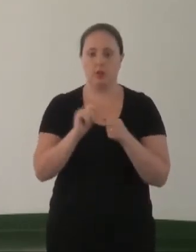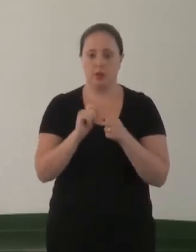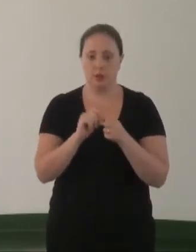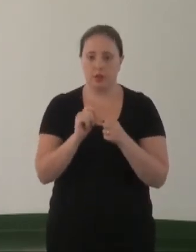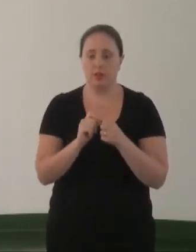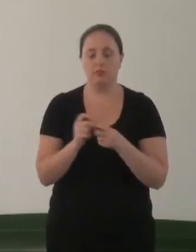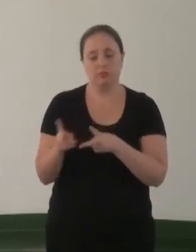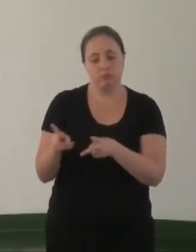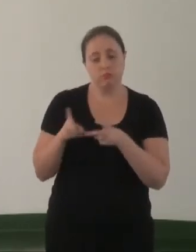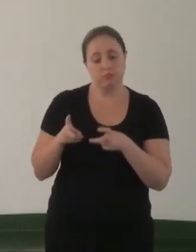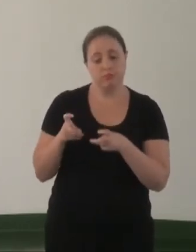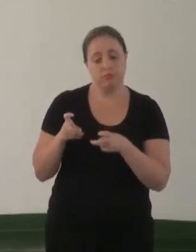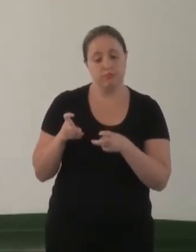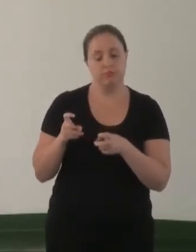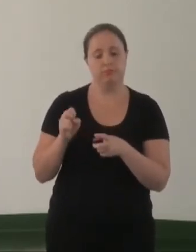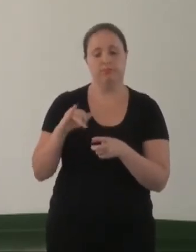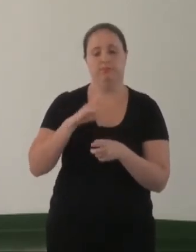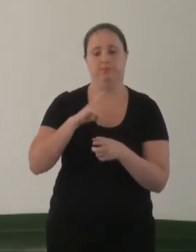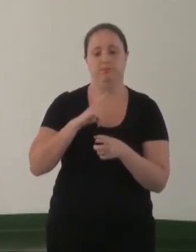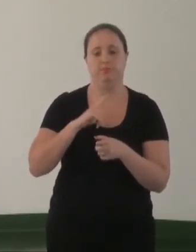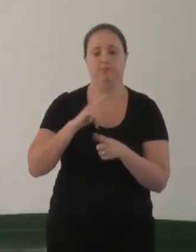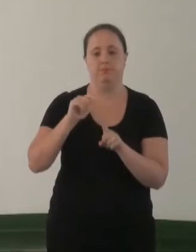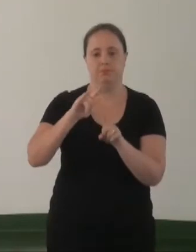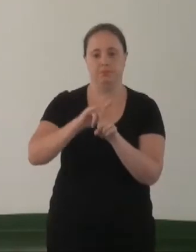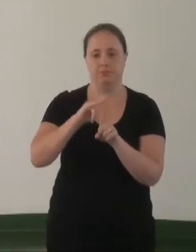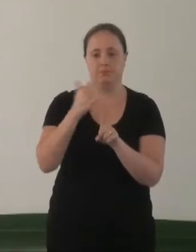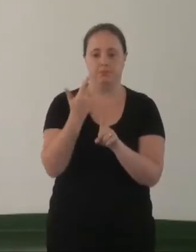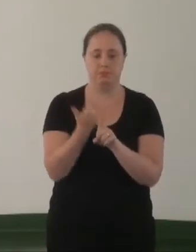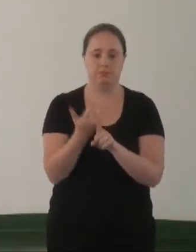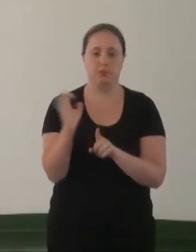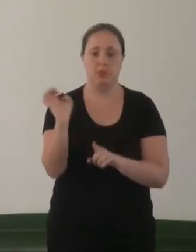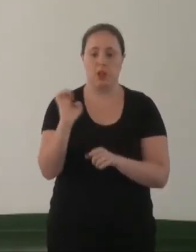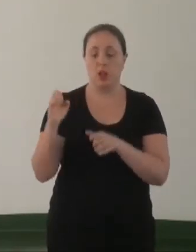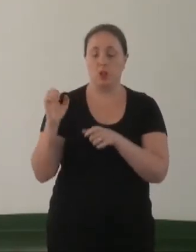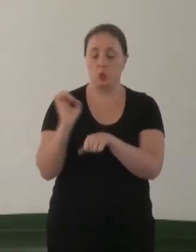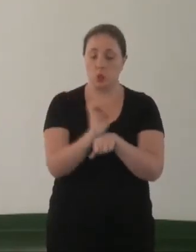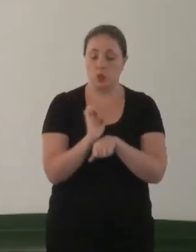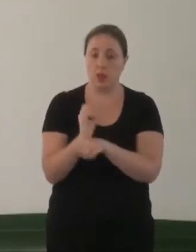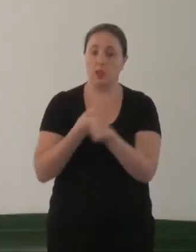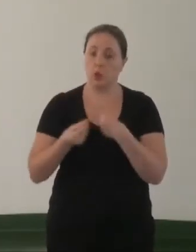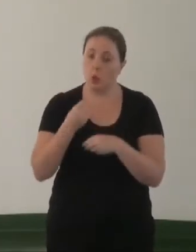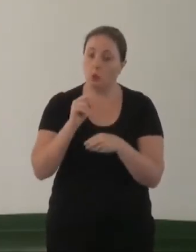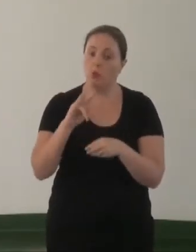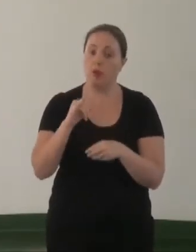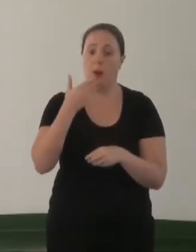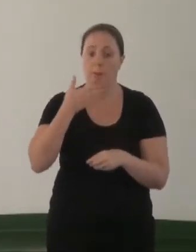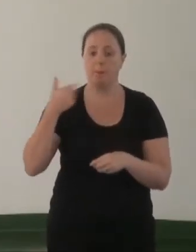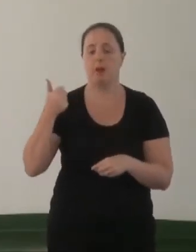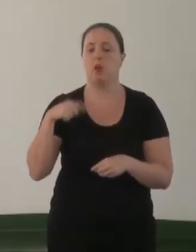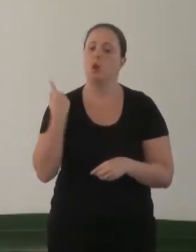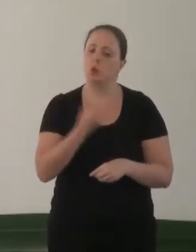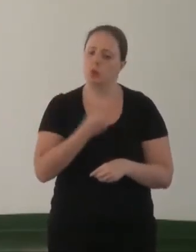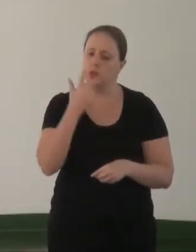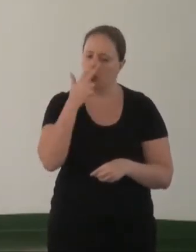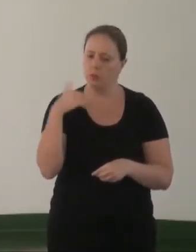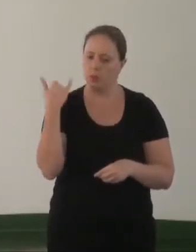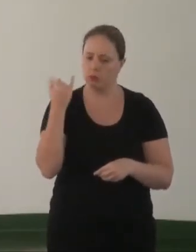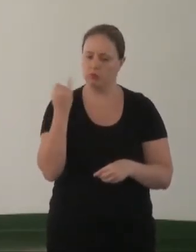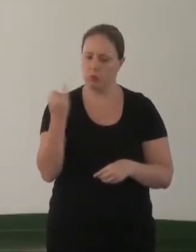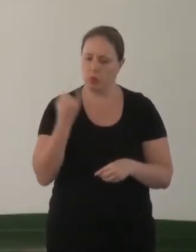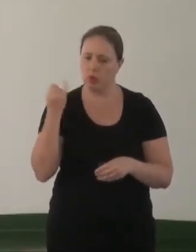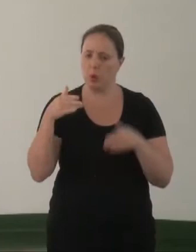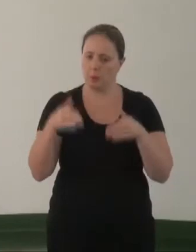leitura da homofobia no estado e ver quais os encaminhamentos para superar a homofobia local. Então nós achamos importante a participação do